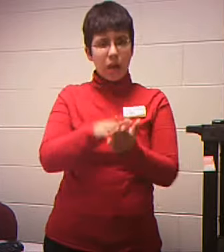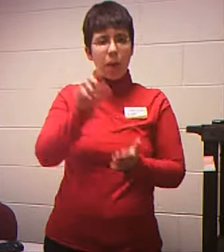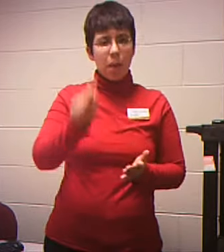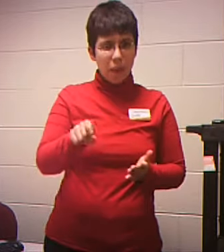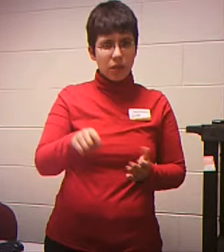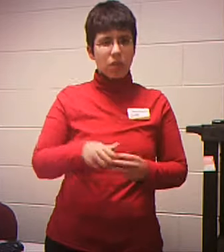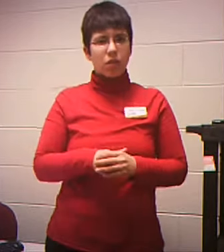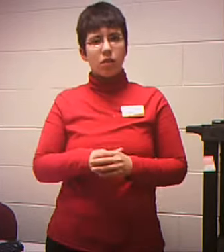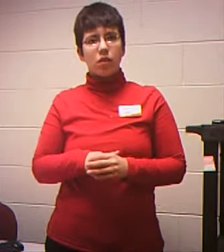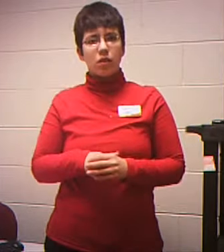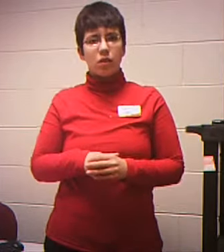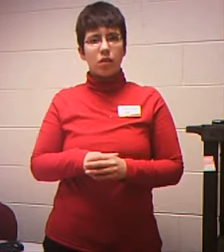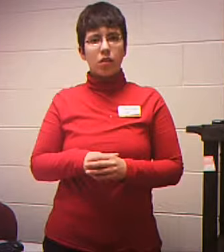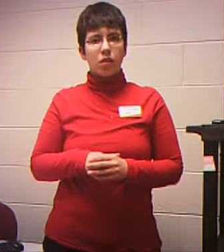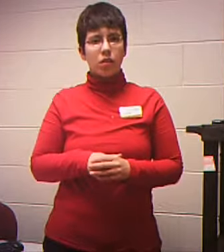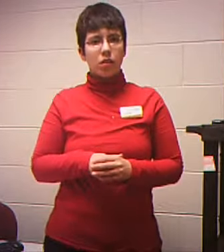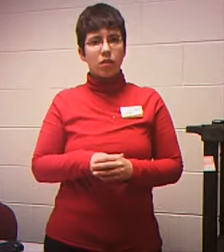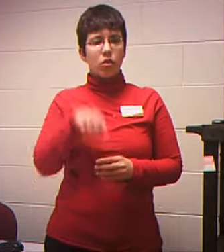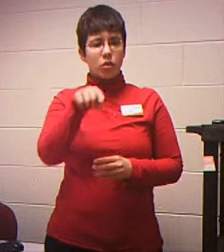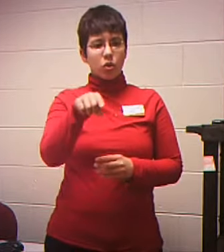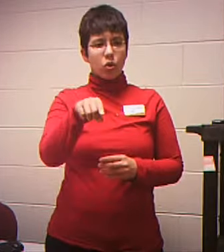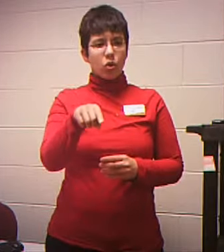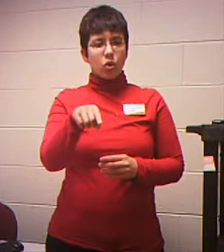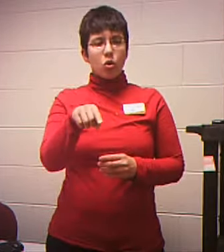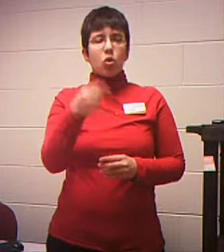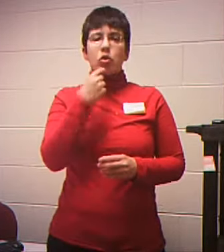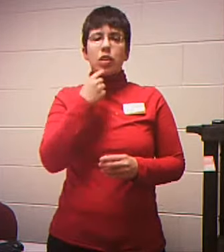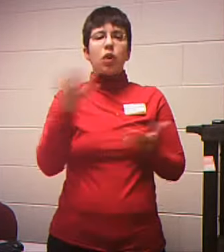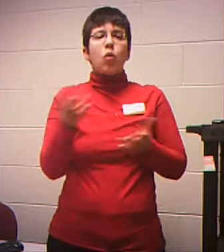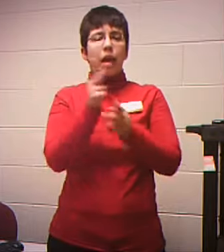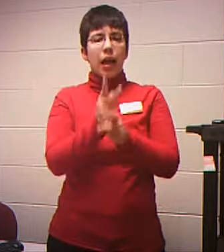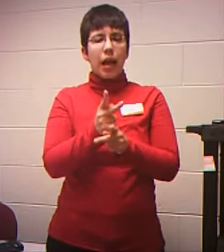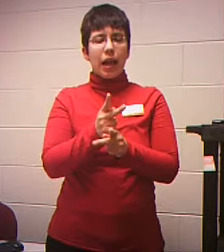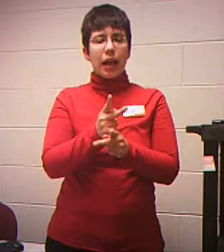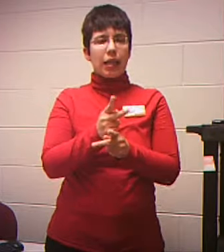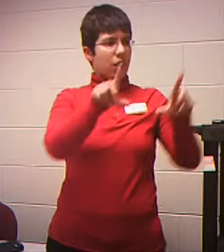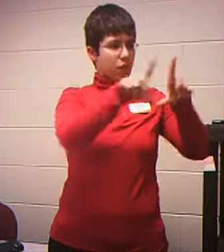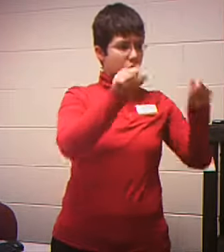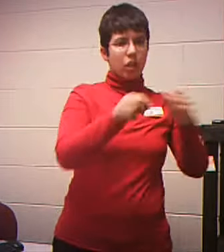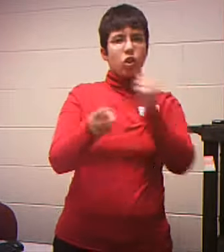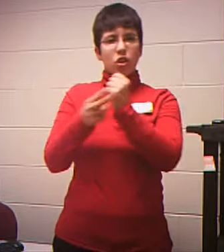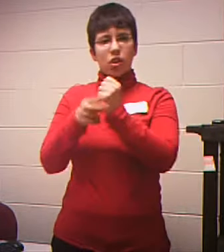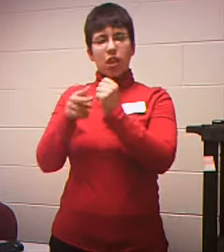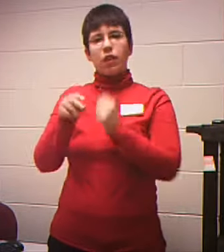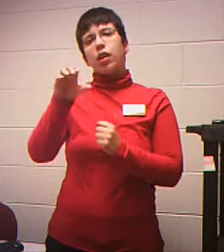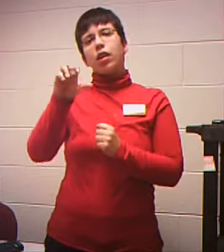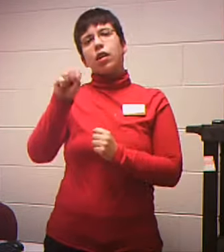This is a drop down So you just indicate The type of account It is And the institution You don't necessarily Have to have